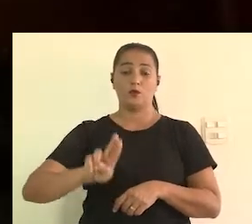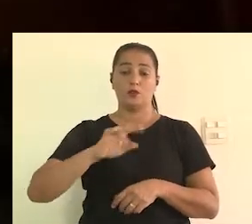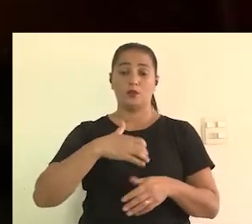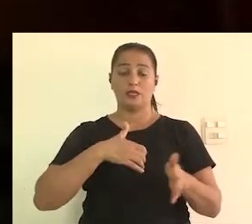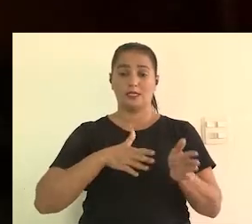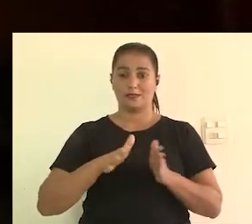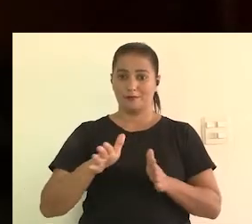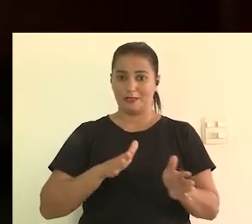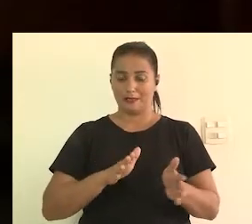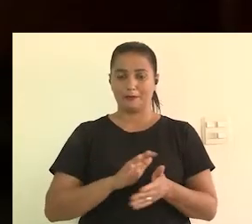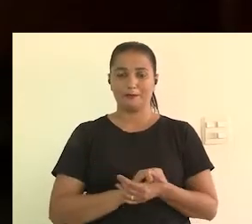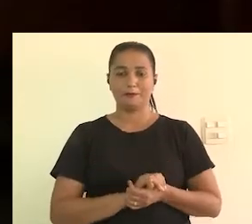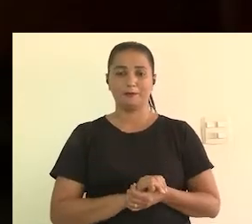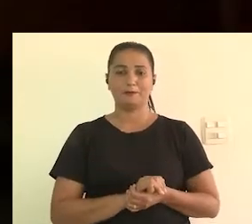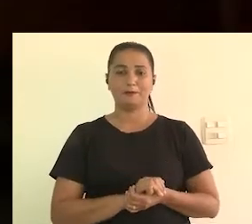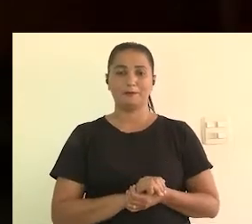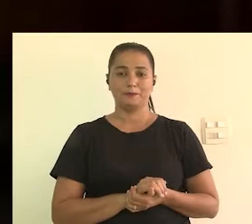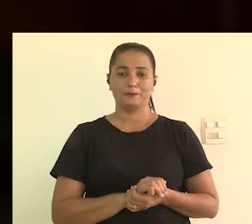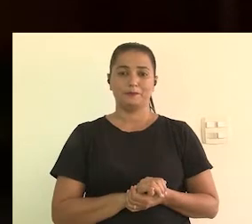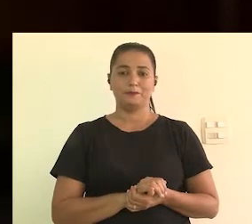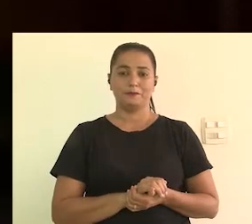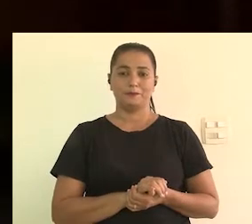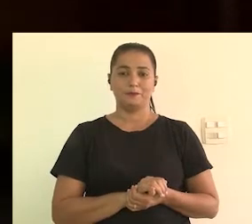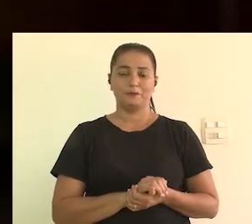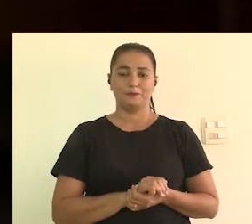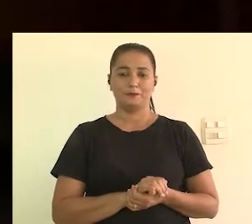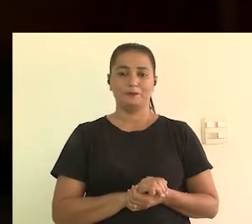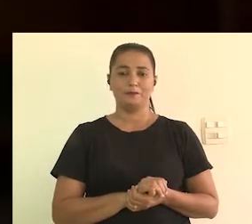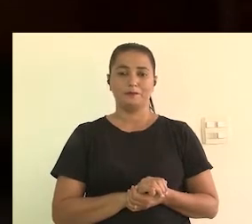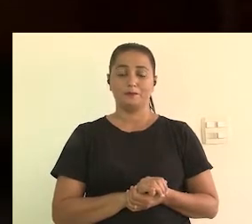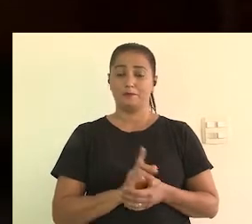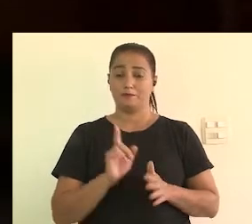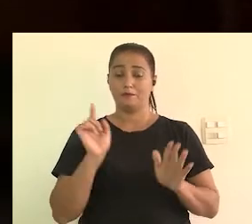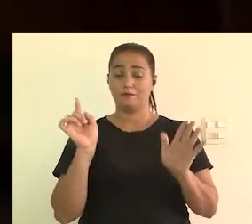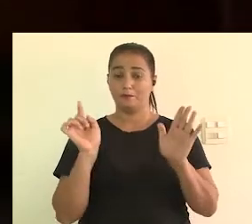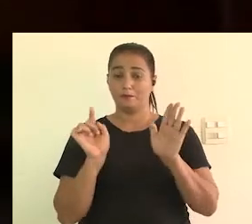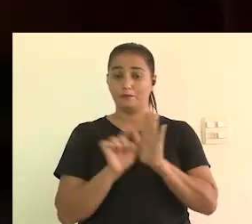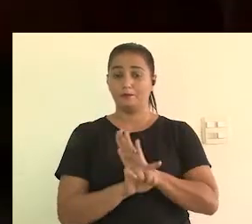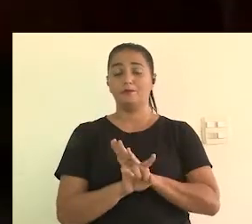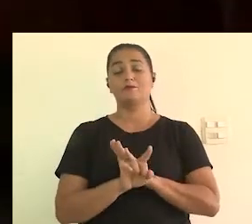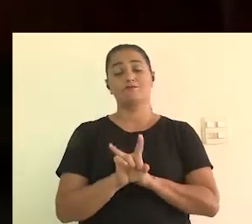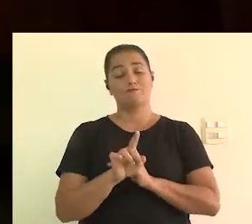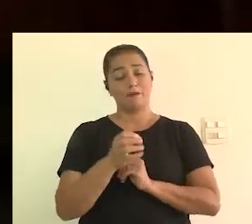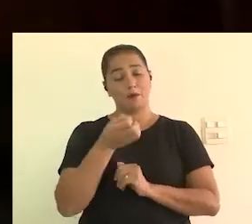acessível, né? Ouvir as pessoas que usam os recursos de acessibilidade.